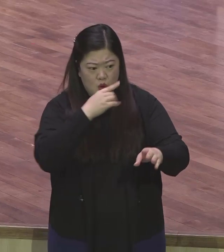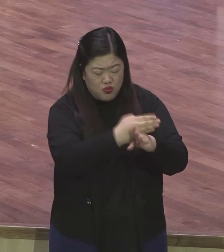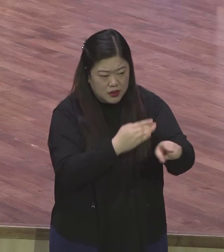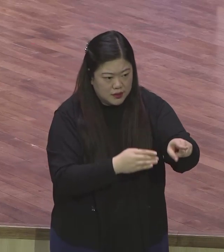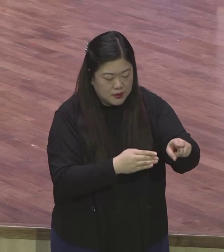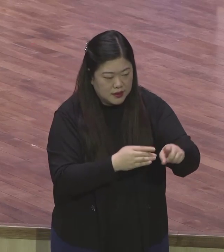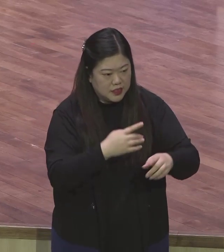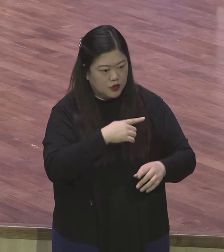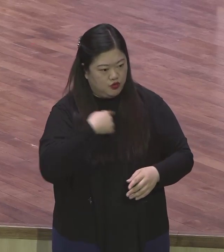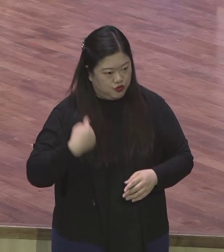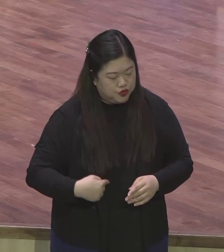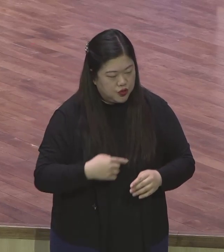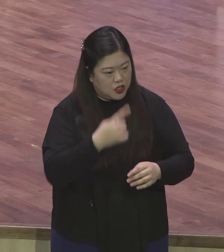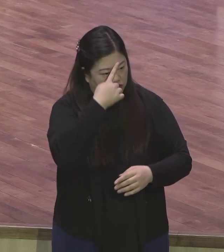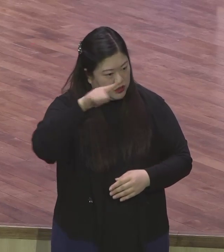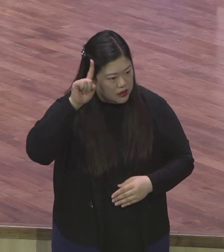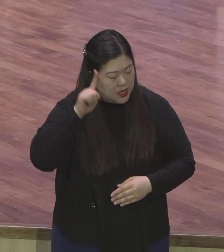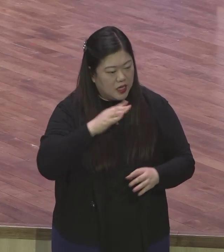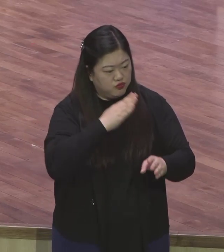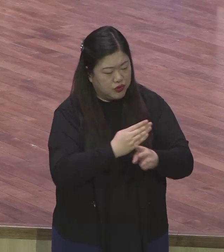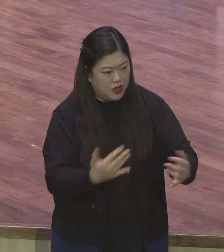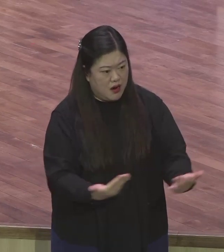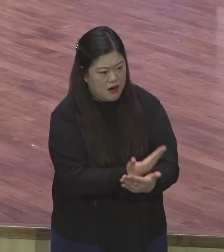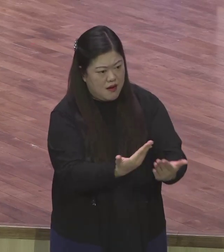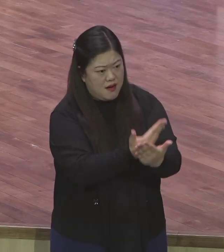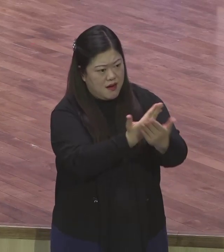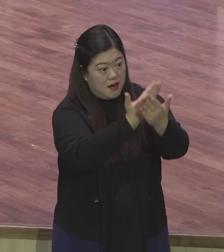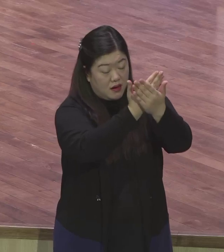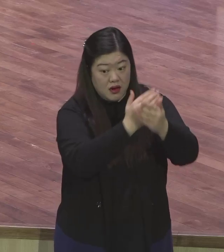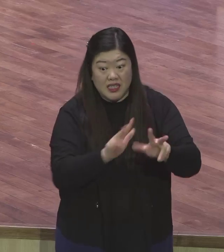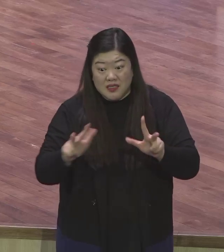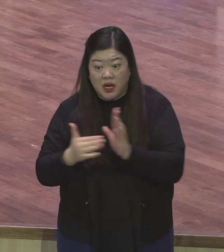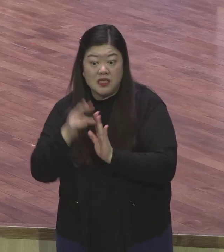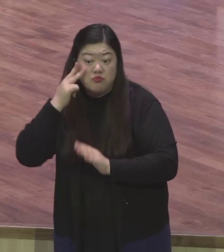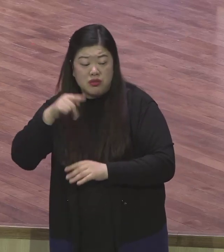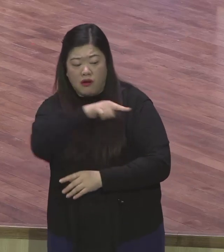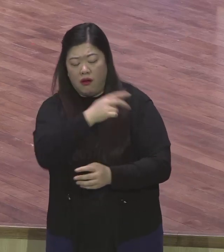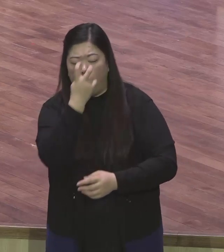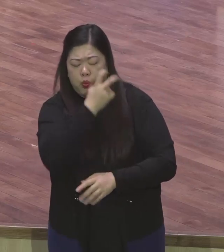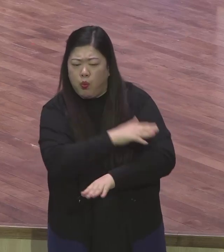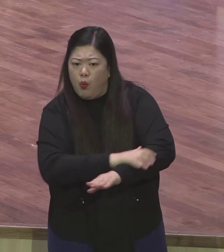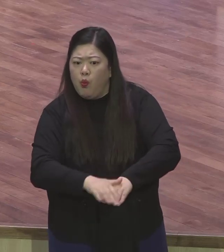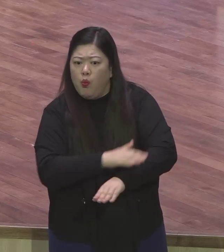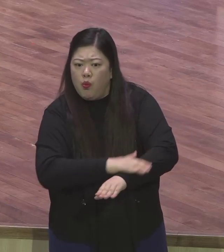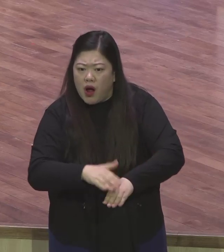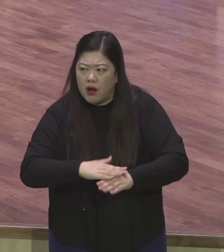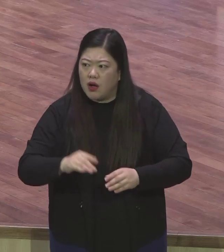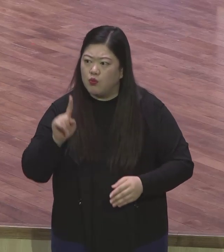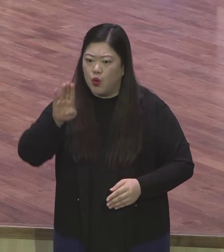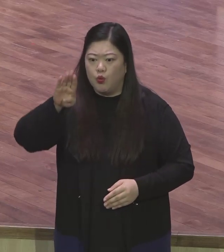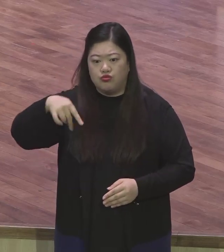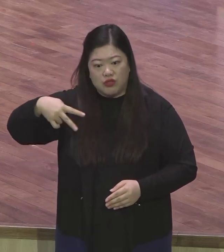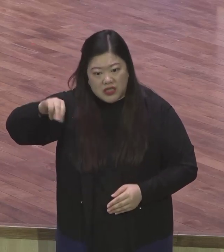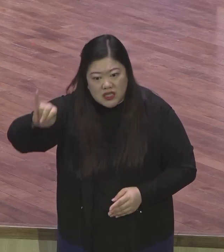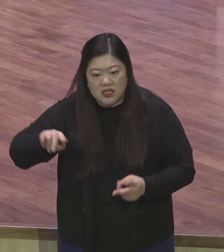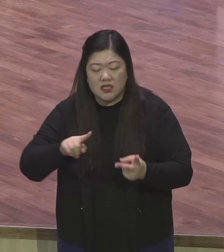중요한 거를 지금까지 대통령들이 알고 지켜줬는데 이 트럼프 그게 아니야 지금 보니까 장사를 장사를